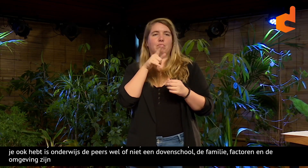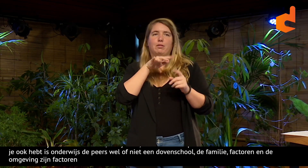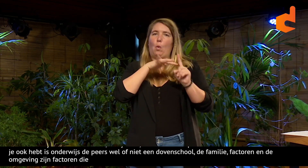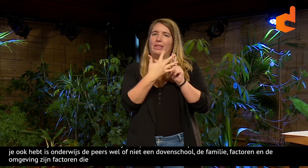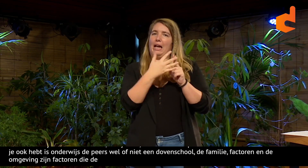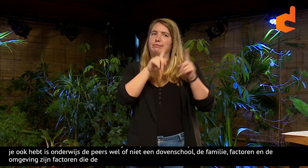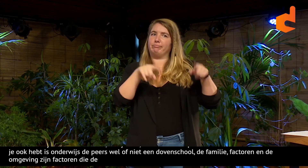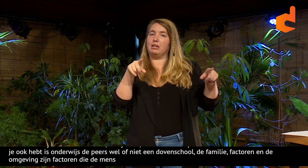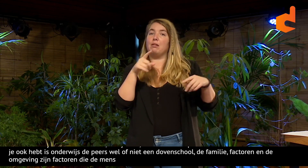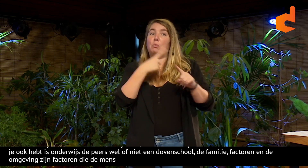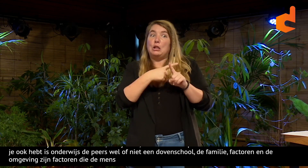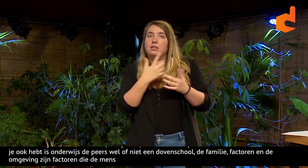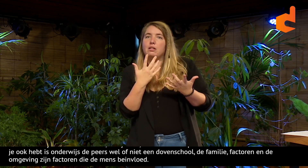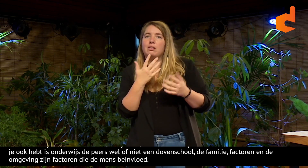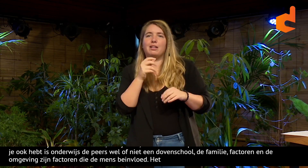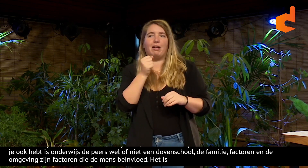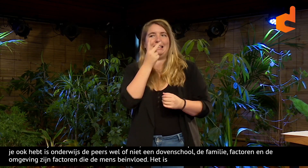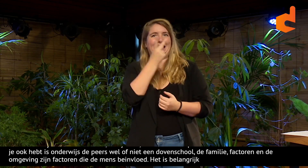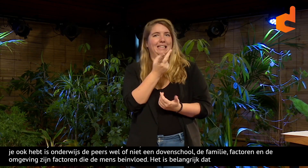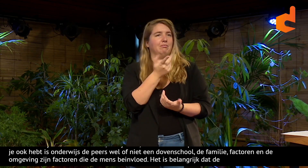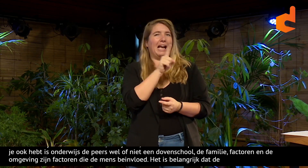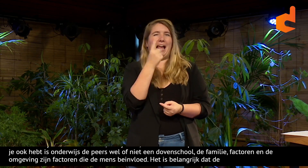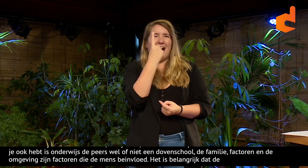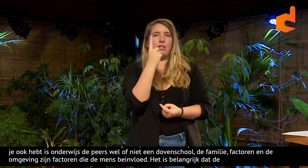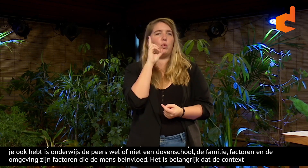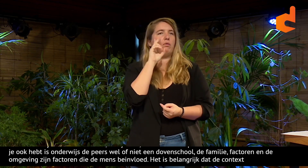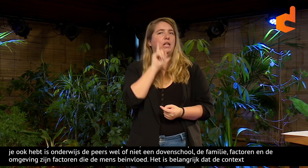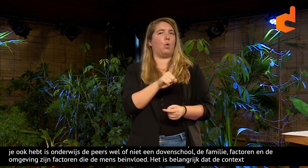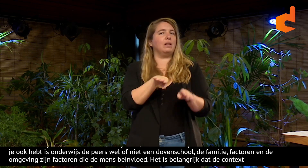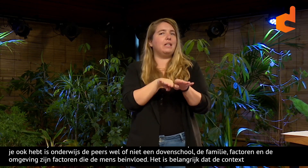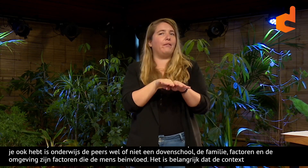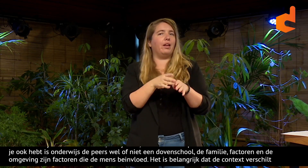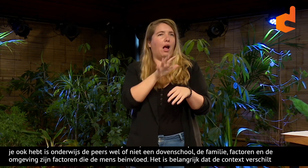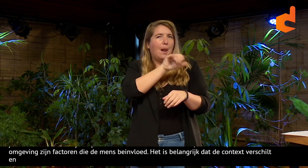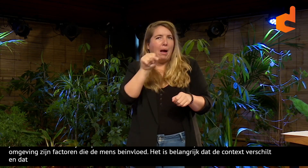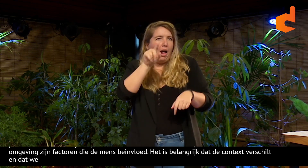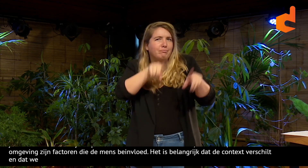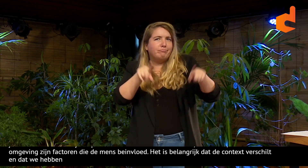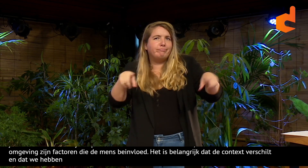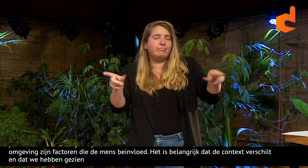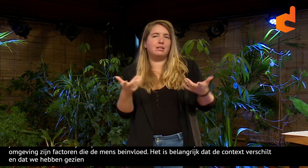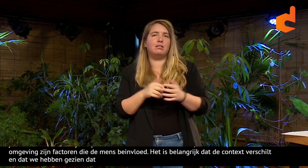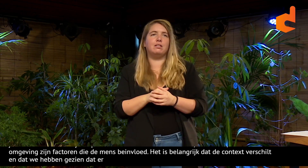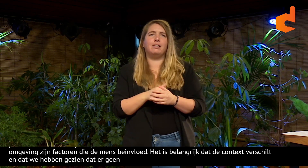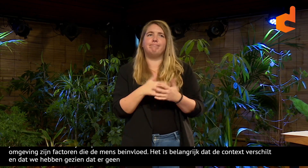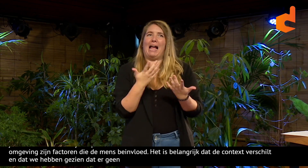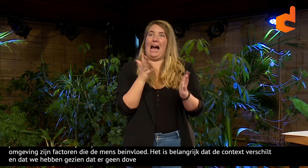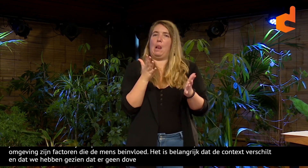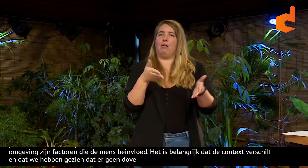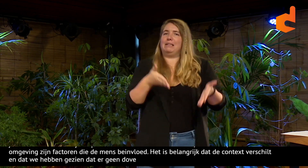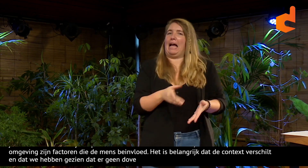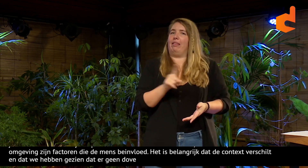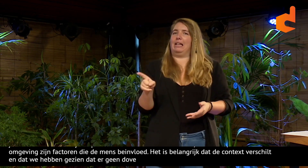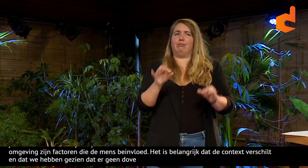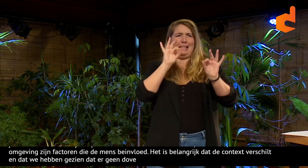Maar het is ook belangrijk dat de context verschilt. Maar ook dat we hebben gezien dat er geen enkele doven hetzelfde is. Iedereen is anders.